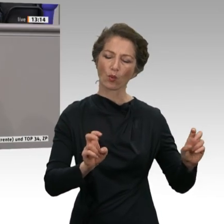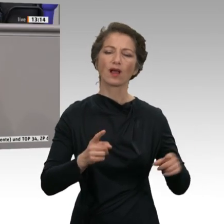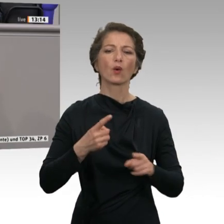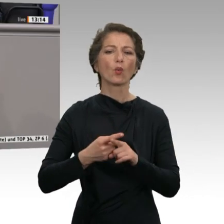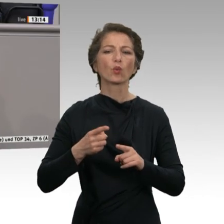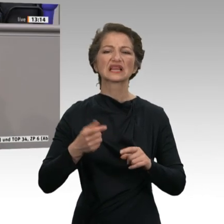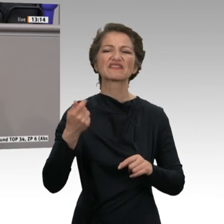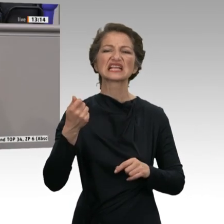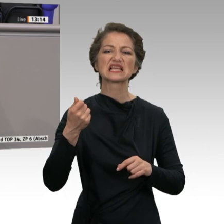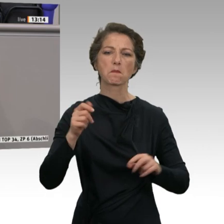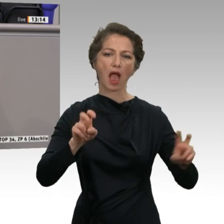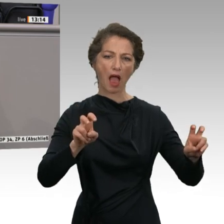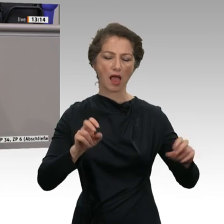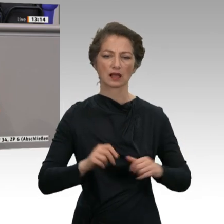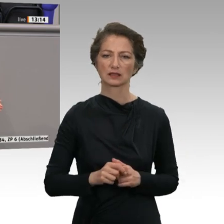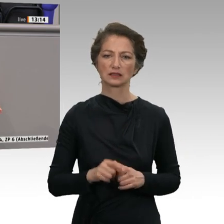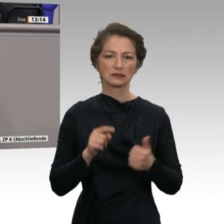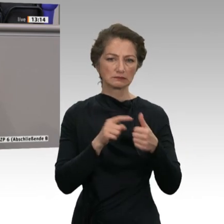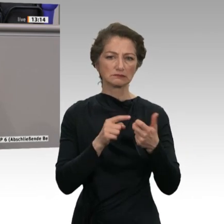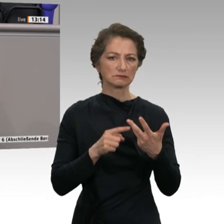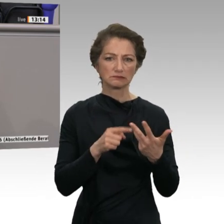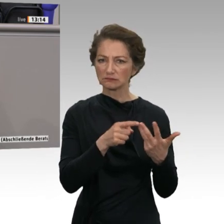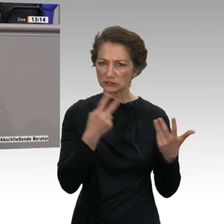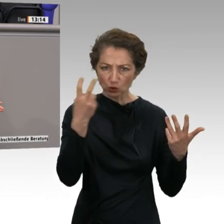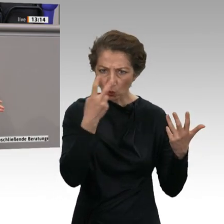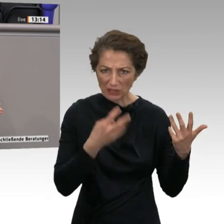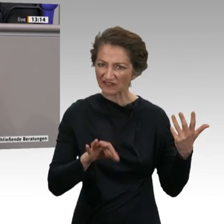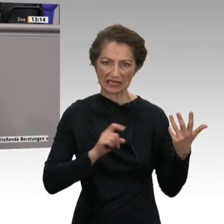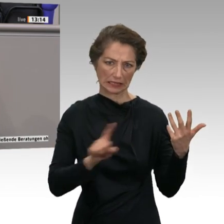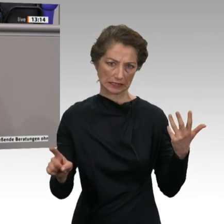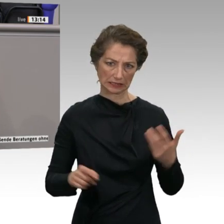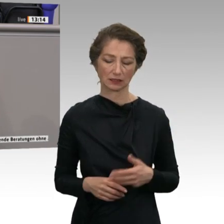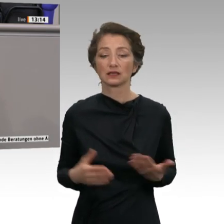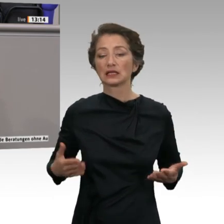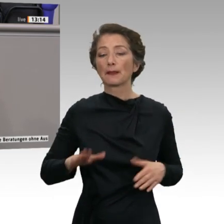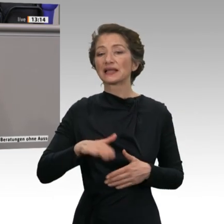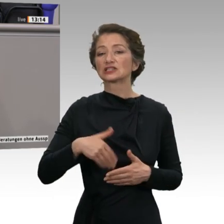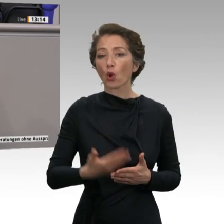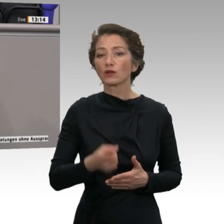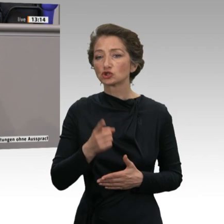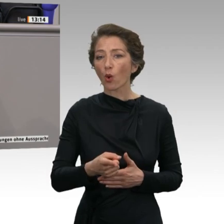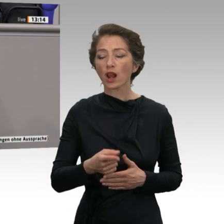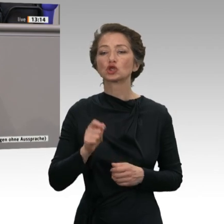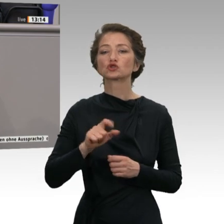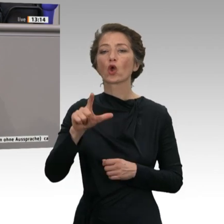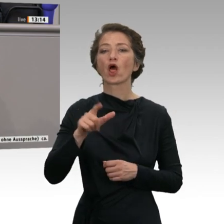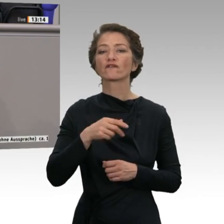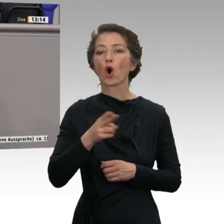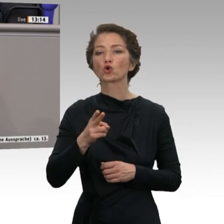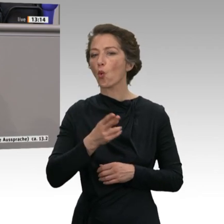wenig zu finden. In Ihrem Antrag soll der gesetzliche Mindestlohn umgehend auf 12 Euro erhöht, das Rentenniveau auf